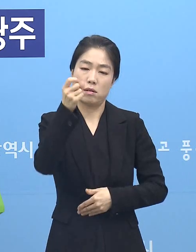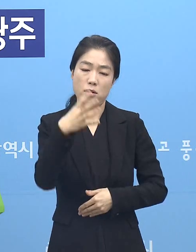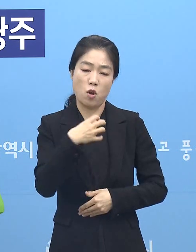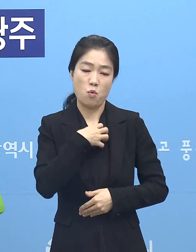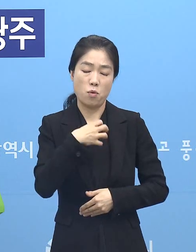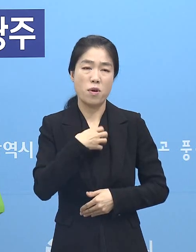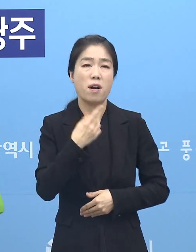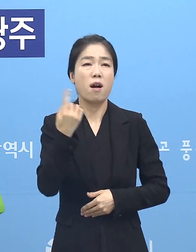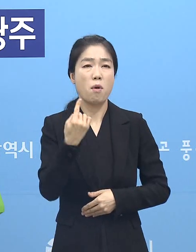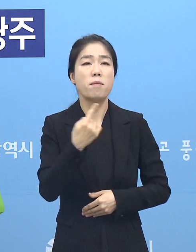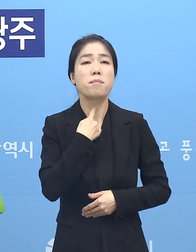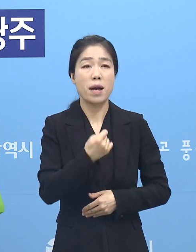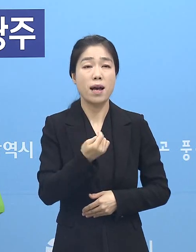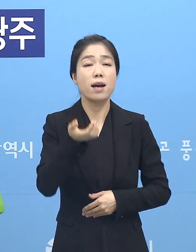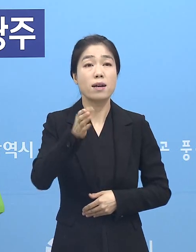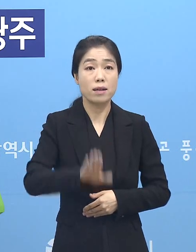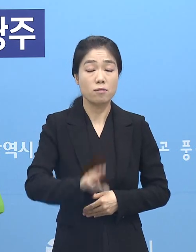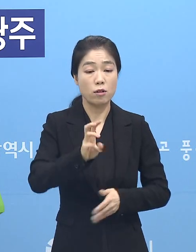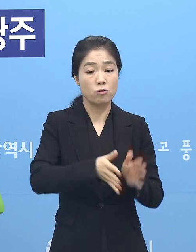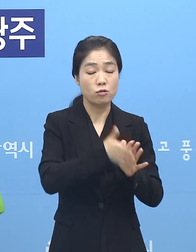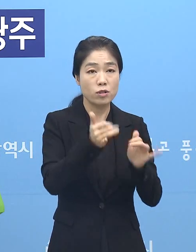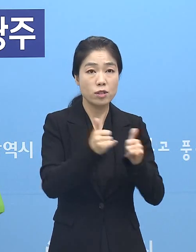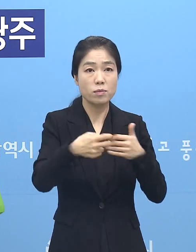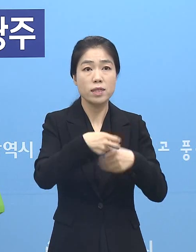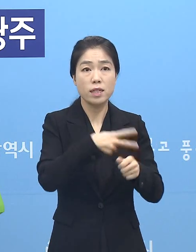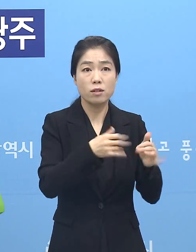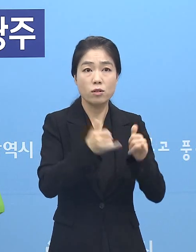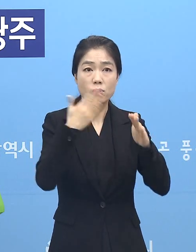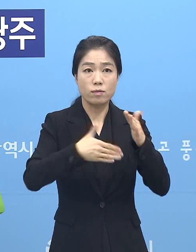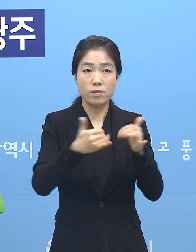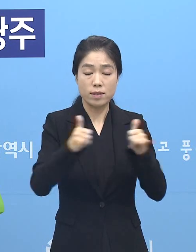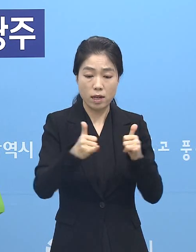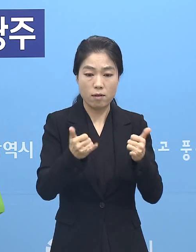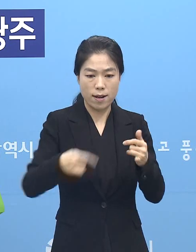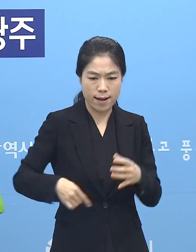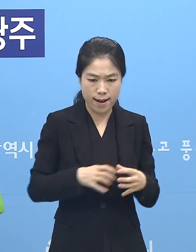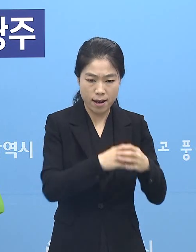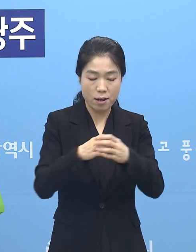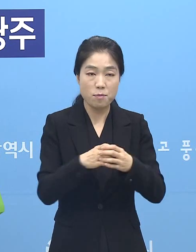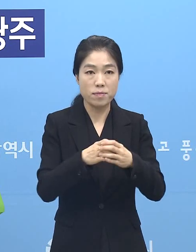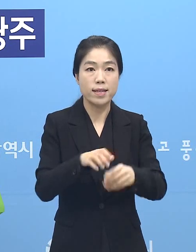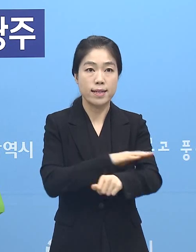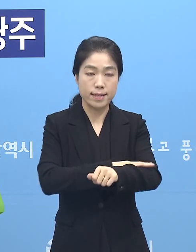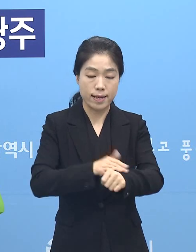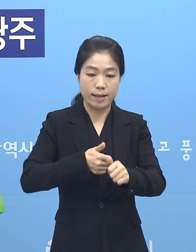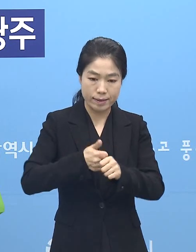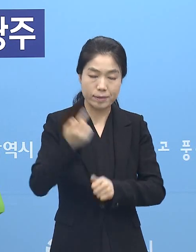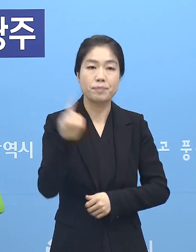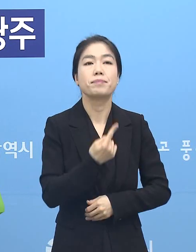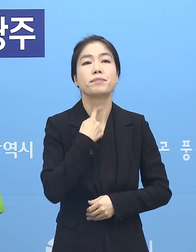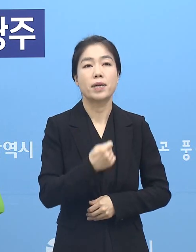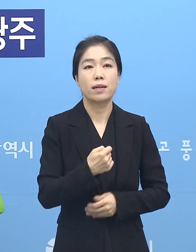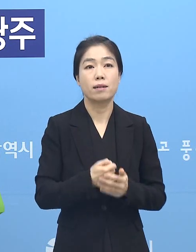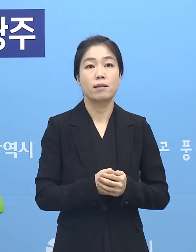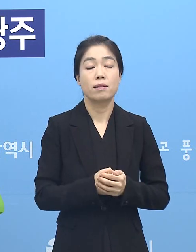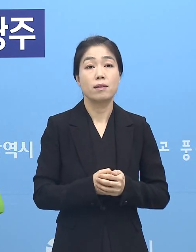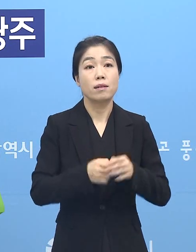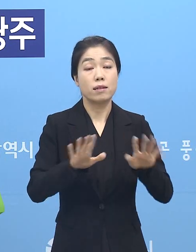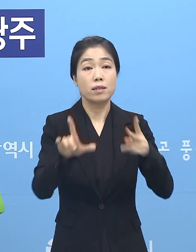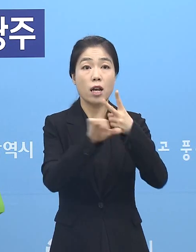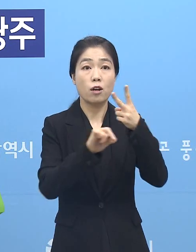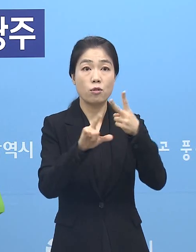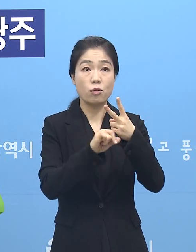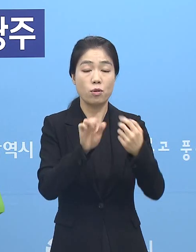위기가 있었지만 광주 시민, 의료진, 공직자가 한마음 한뜻으로 잘 극복해왔습니다. 이제